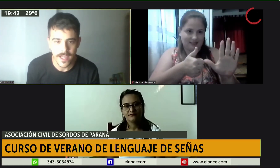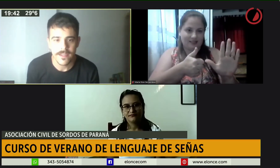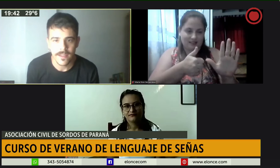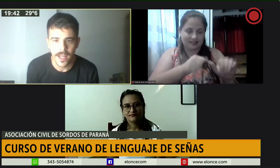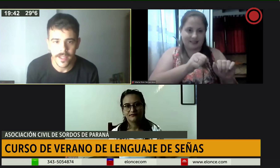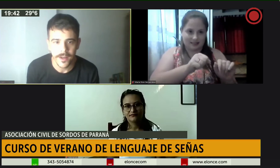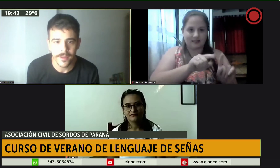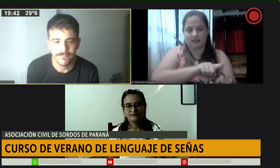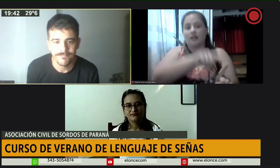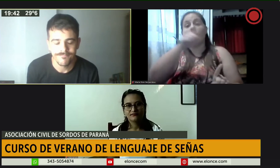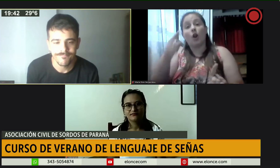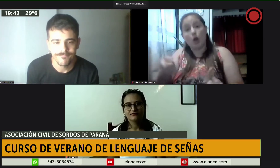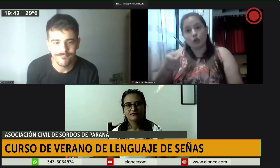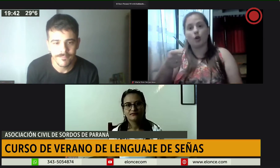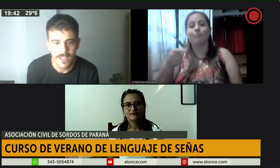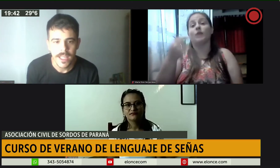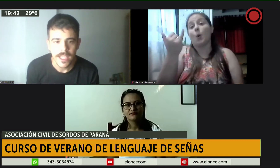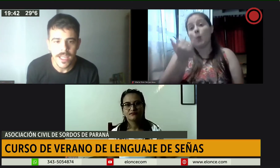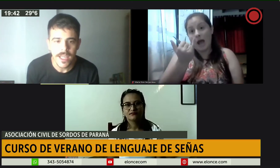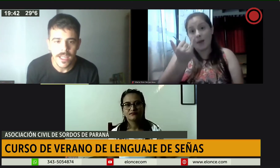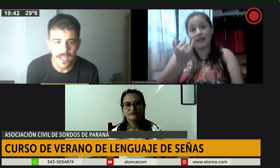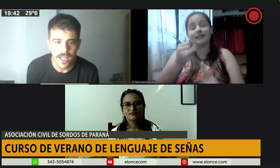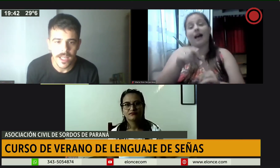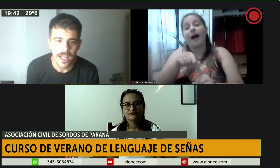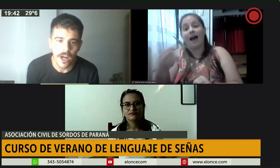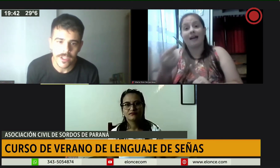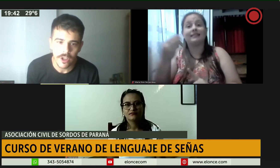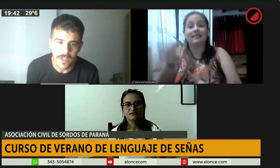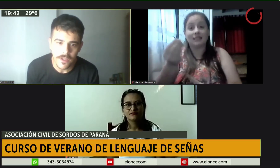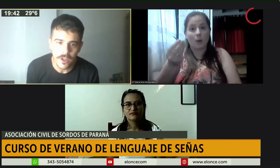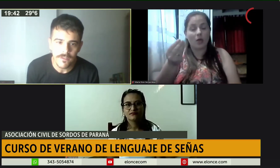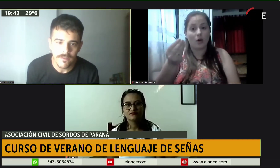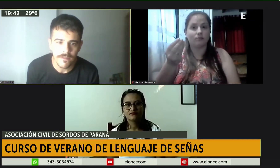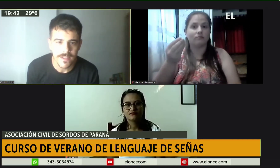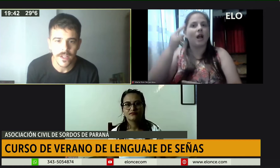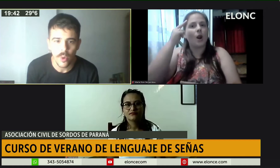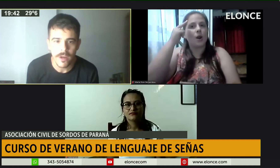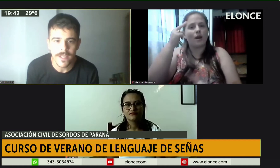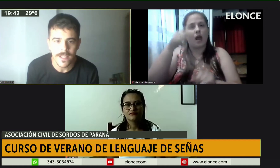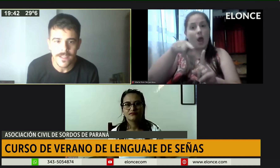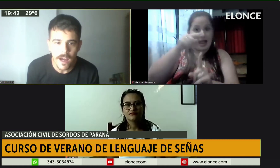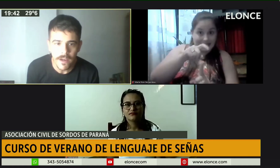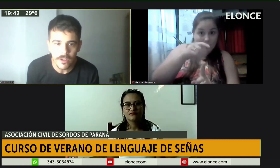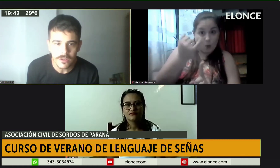6 de la tarde. Bien. Y la otra comisión va a ser jueves y sábado,